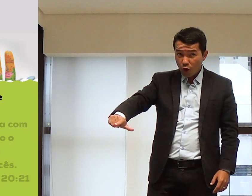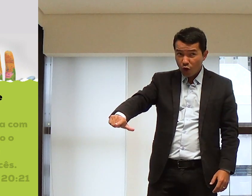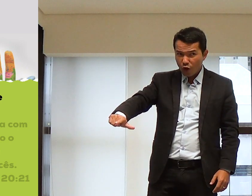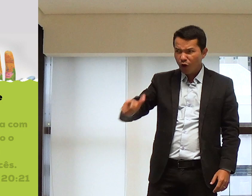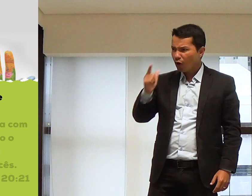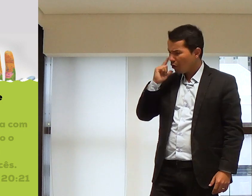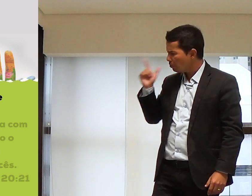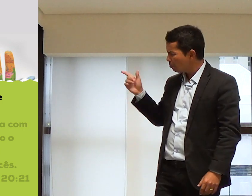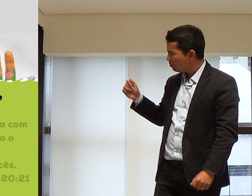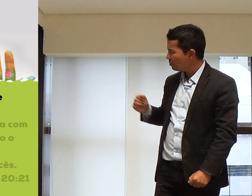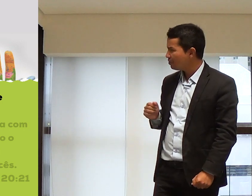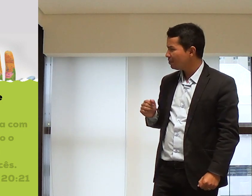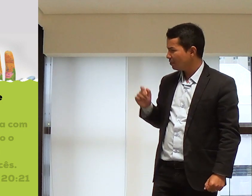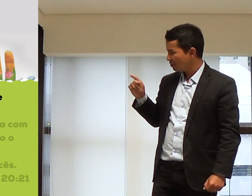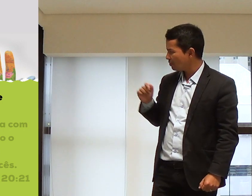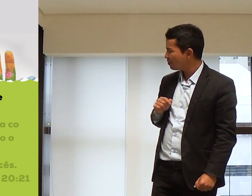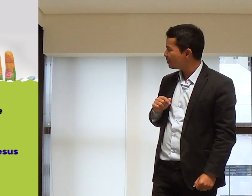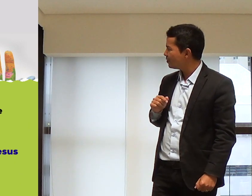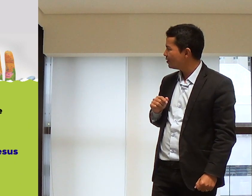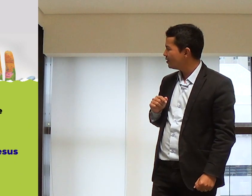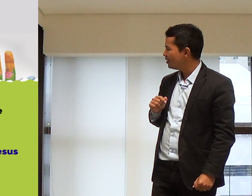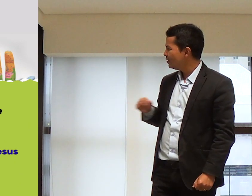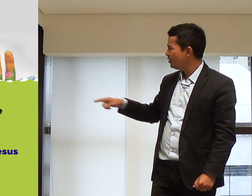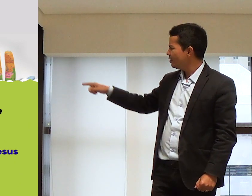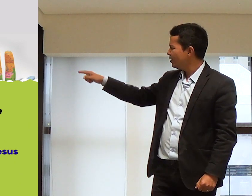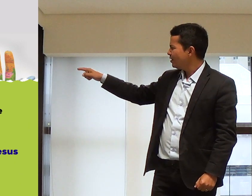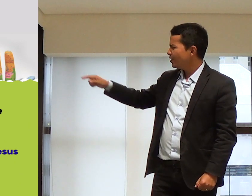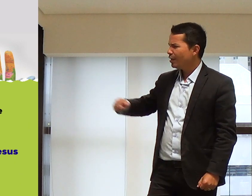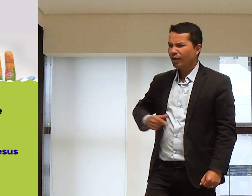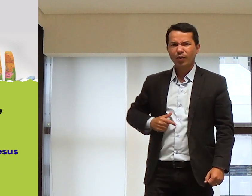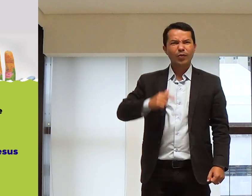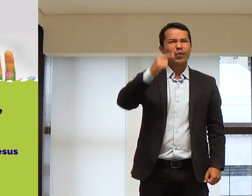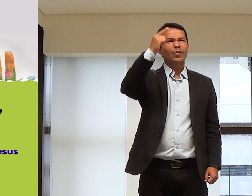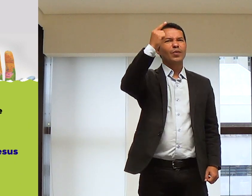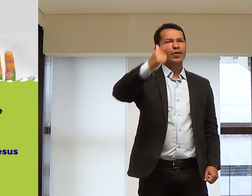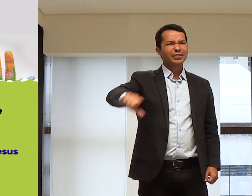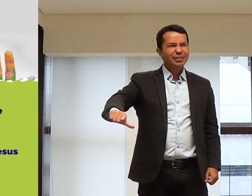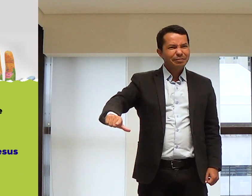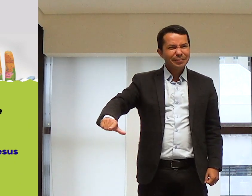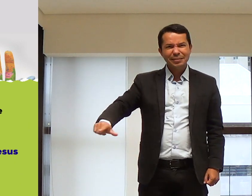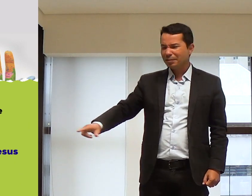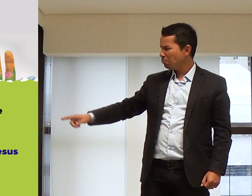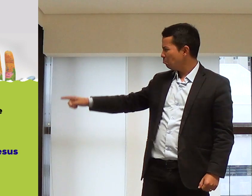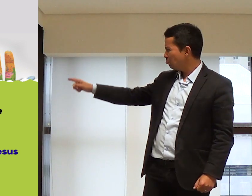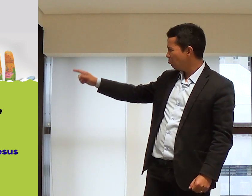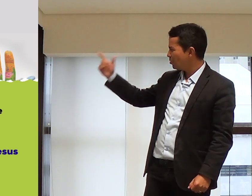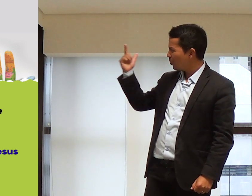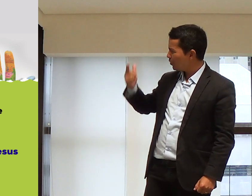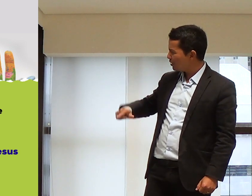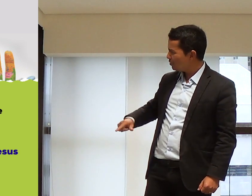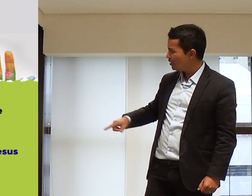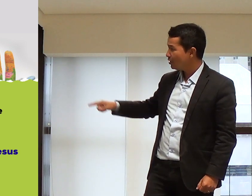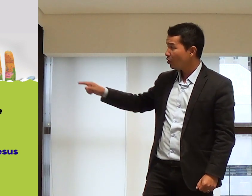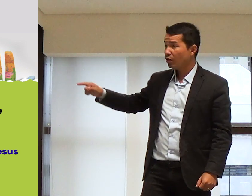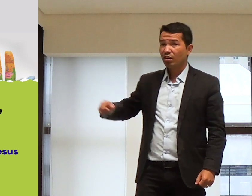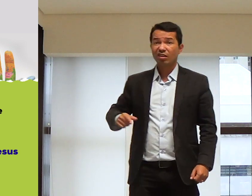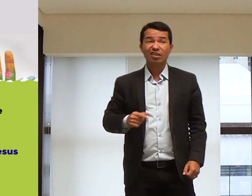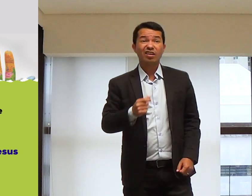vez. Olha só, pode falar ali de novo. Outra vez. Outra vez.